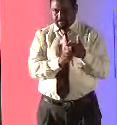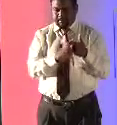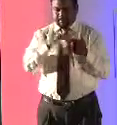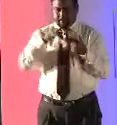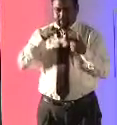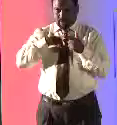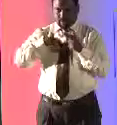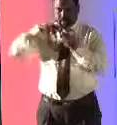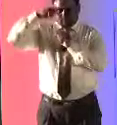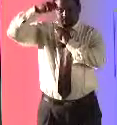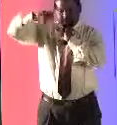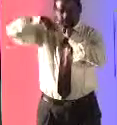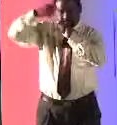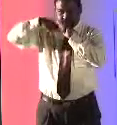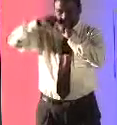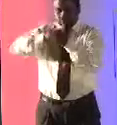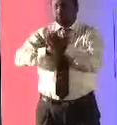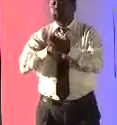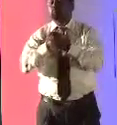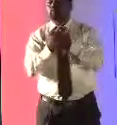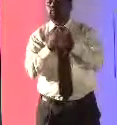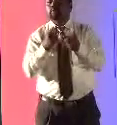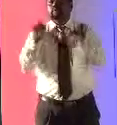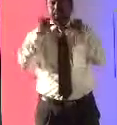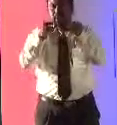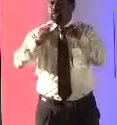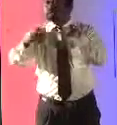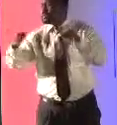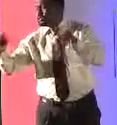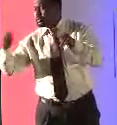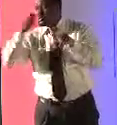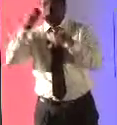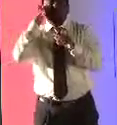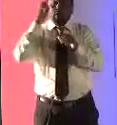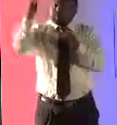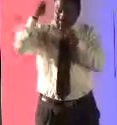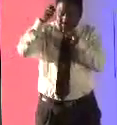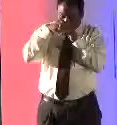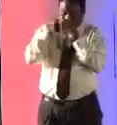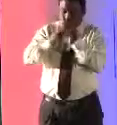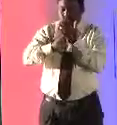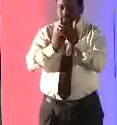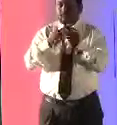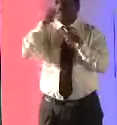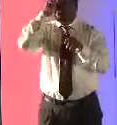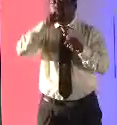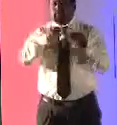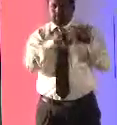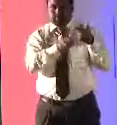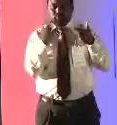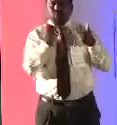الإنترنت المستخدمة أو الموبيلات المستخدمة هذا